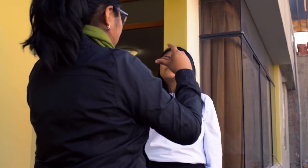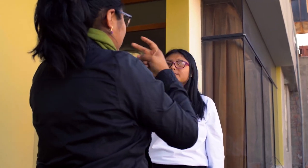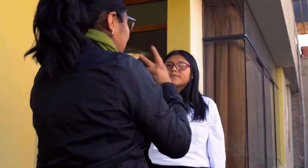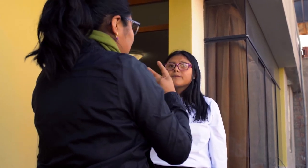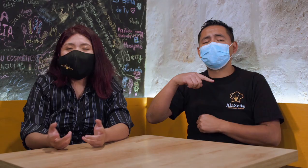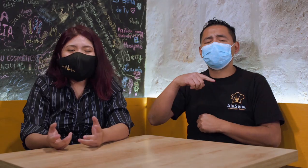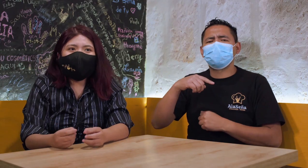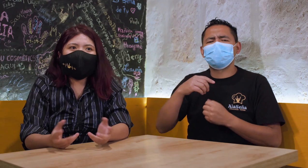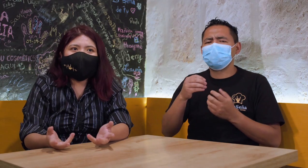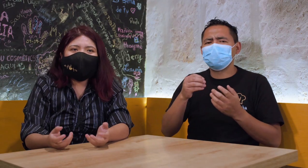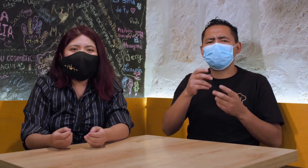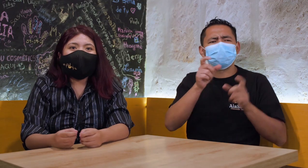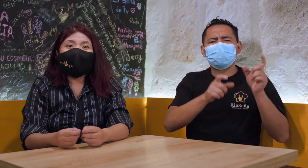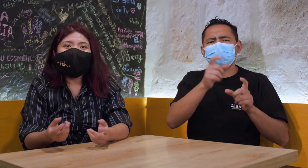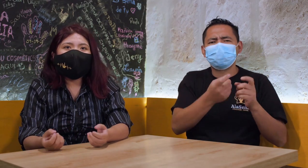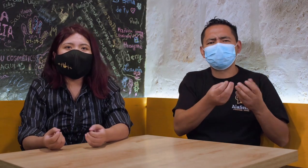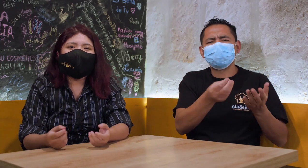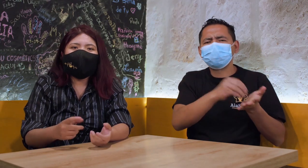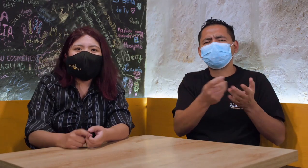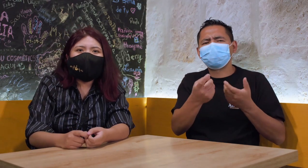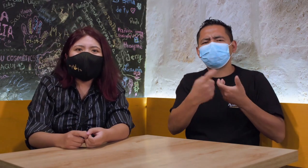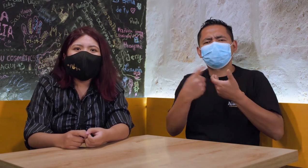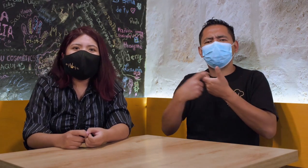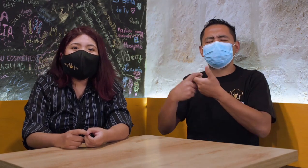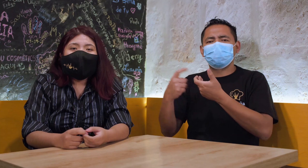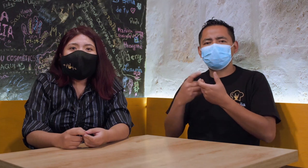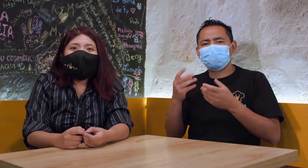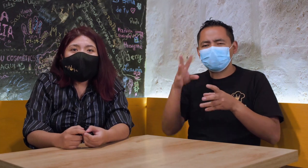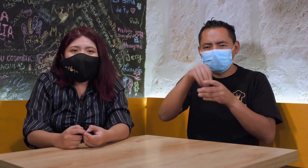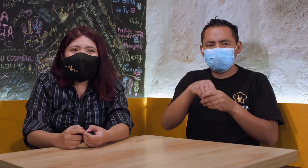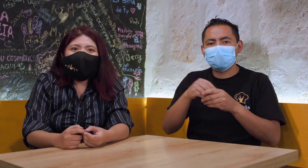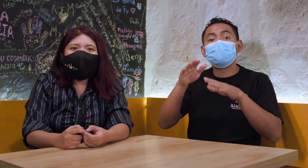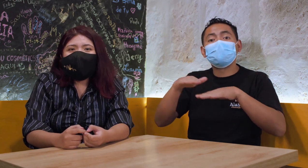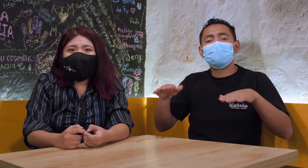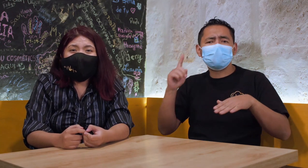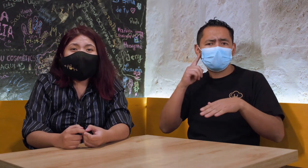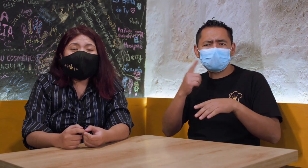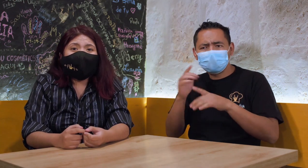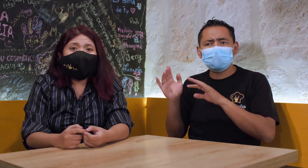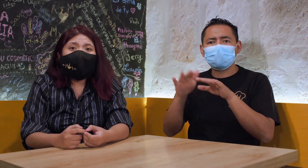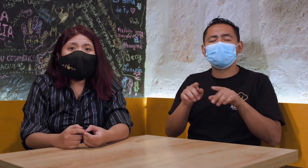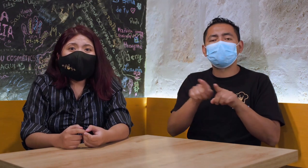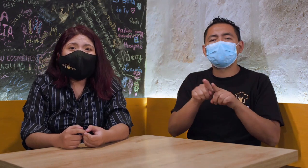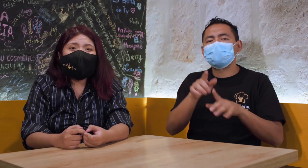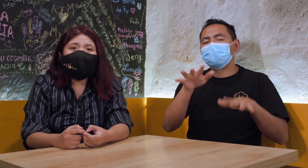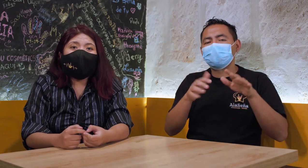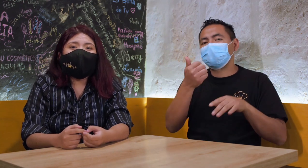Más personas se sumaron, más niños entraron al voluntariado. Y ahora tenemos un total de 17 niños a los que